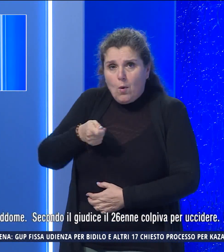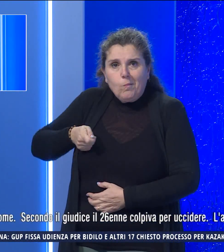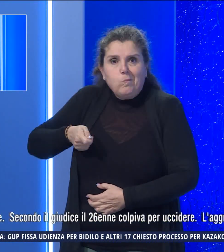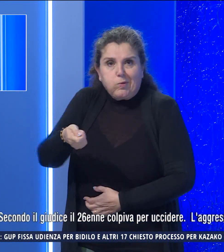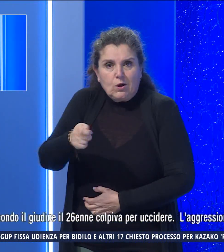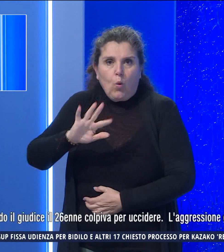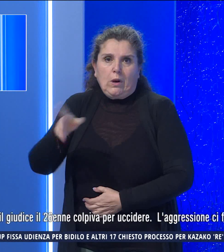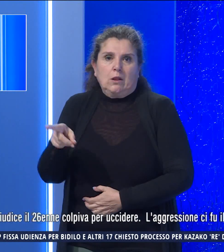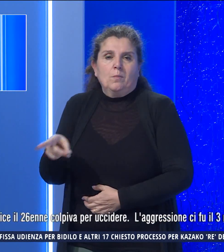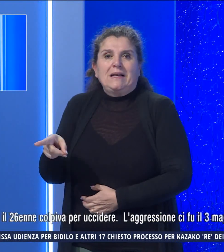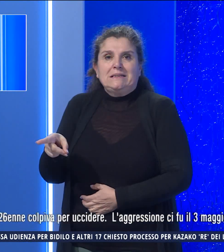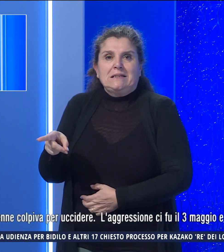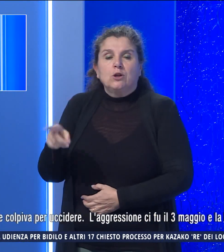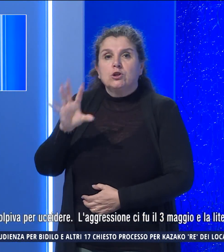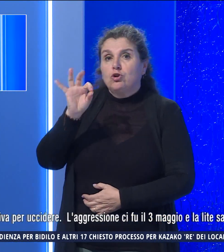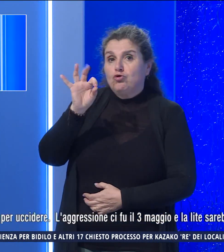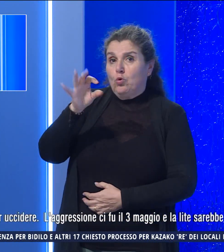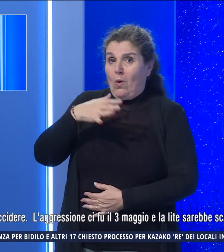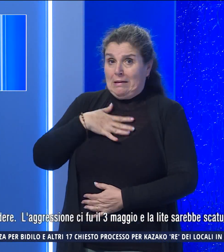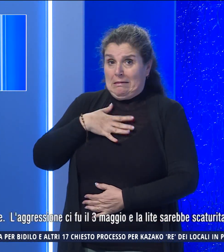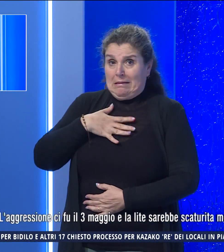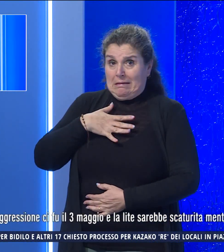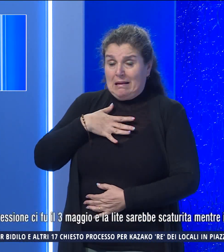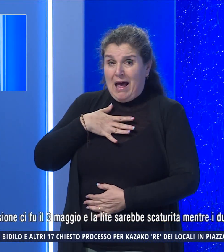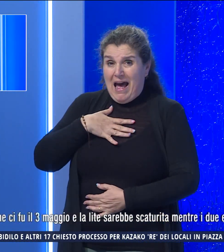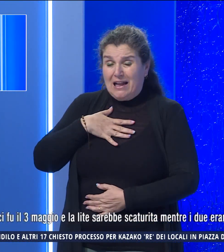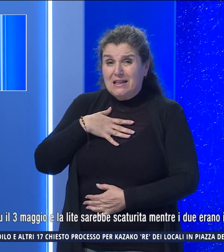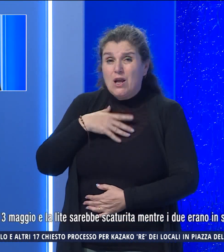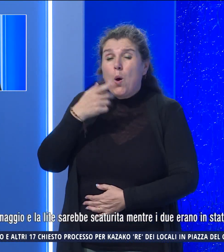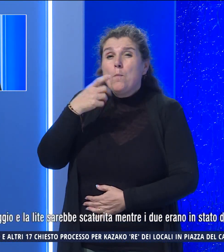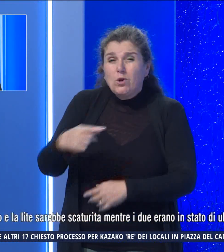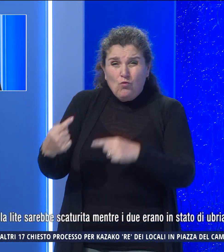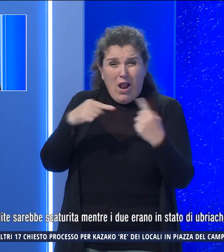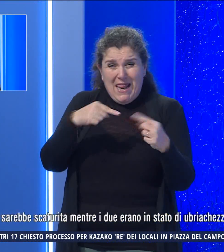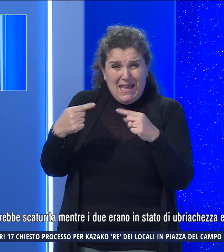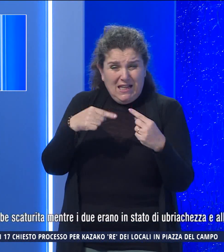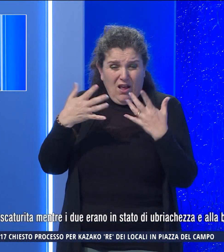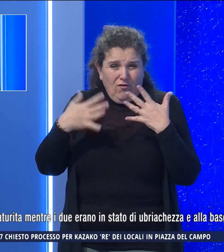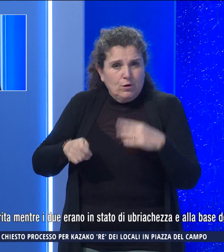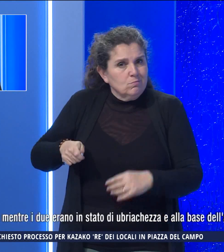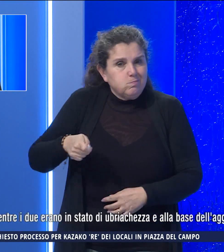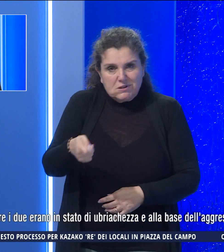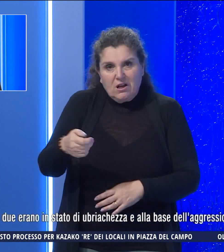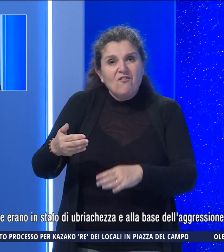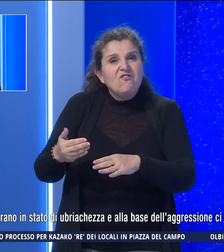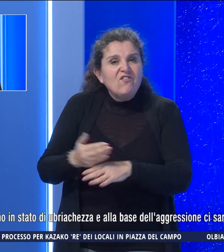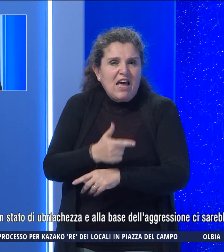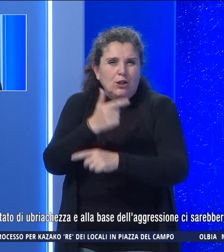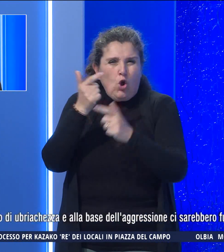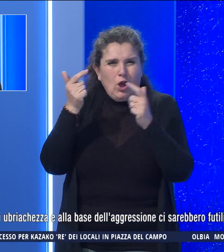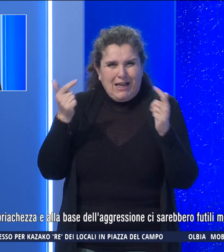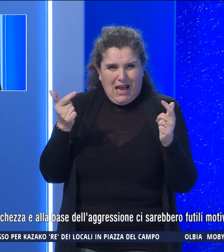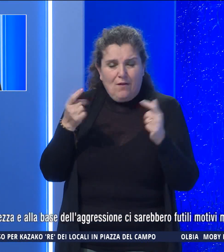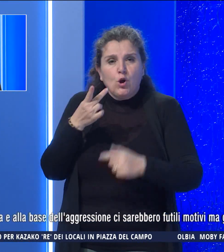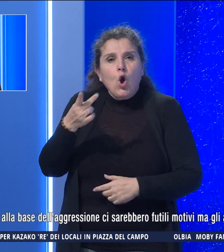un connazionale di 50 anni al culmine di una lite nella quale lo aveva ferito gravemente